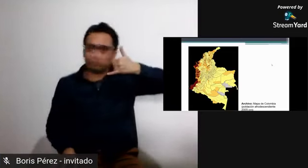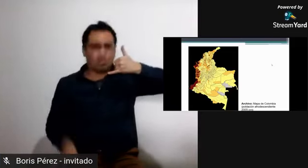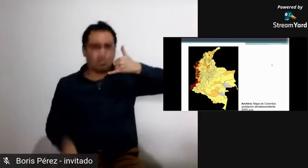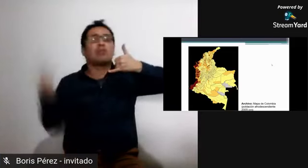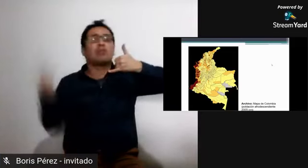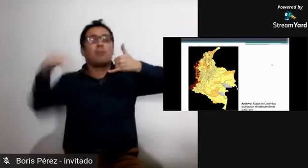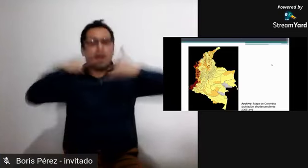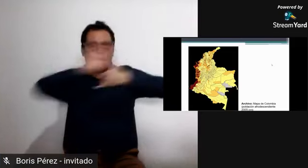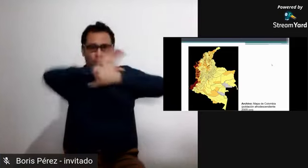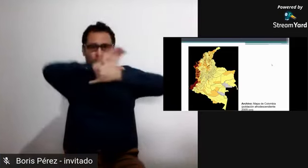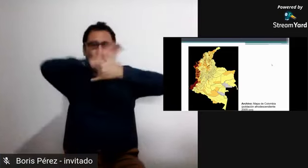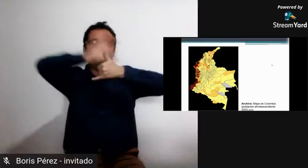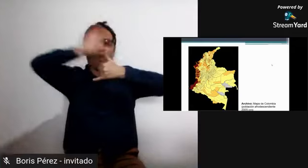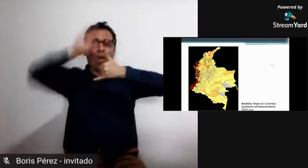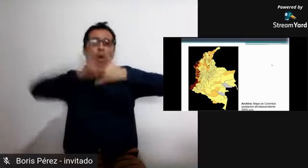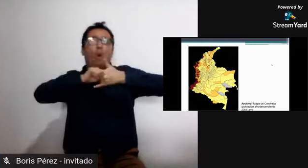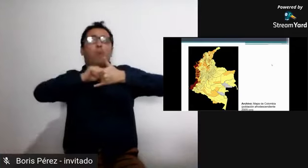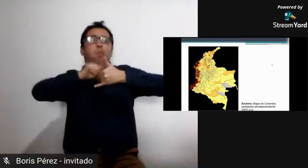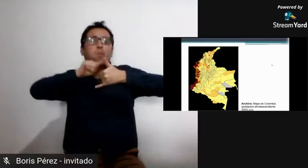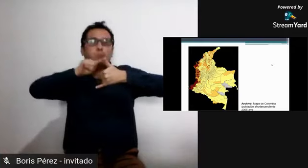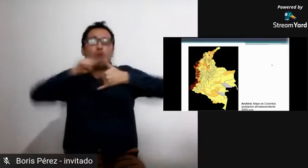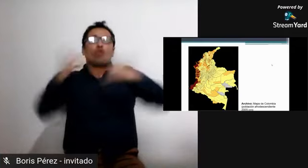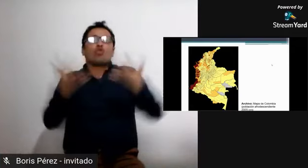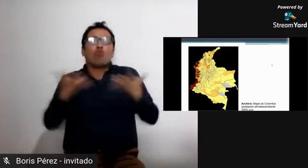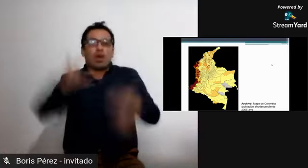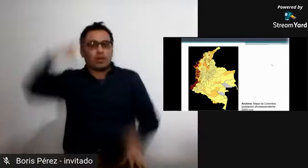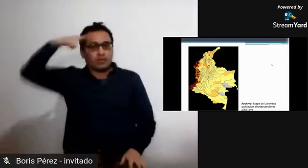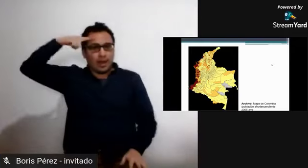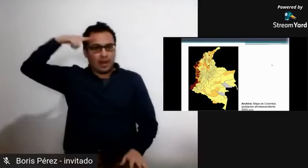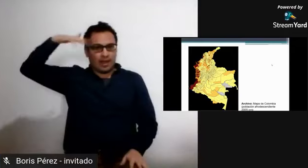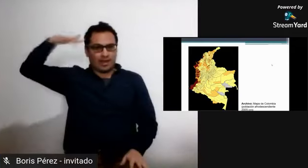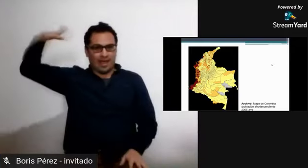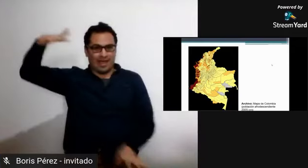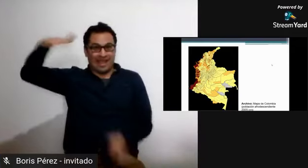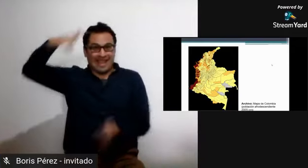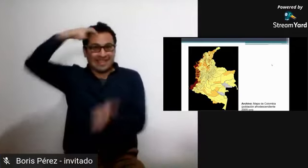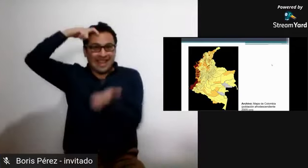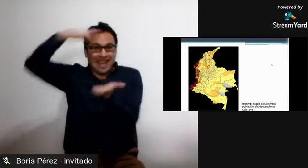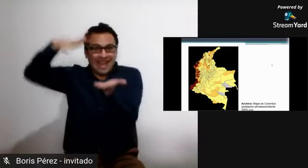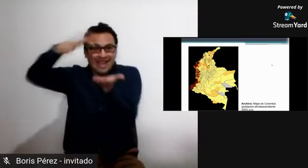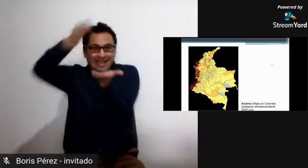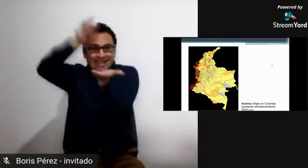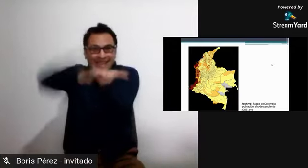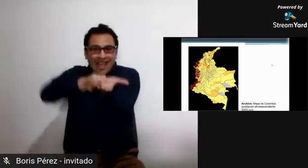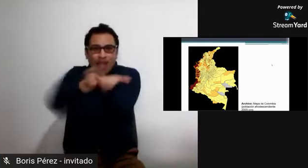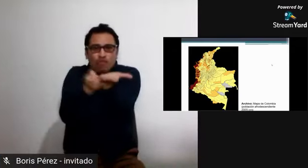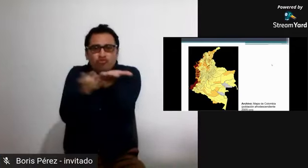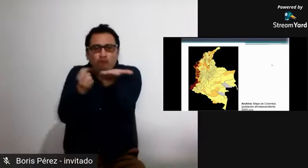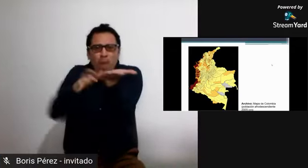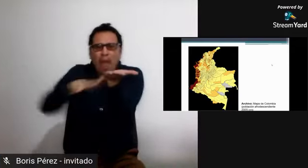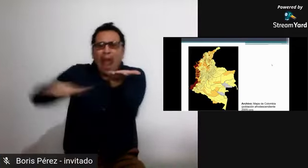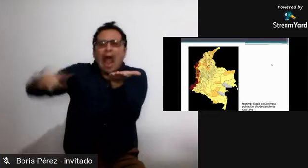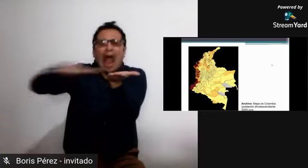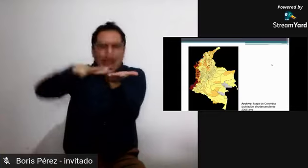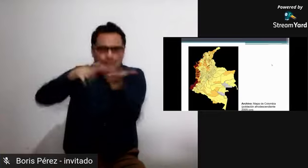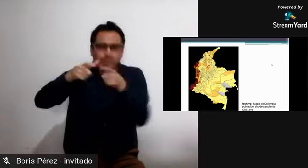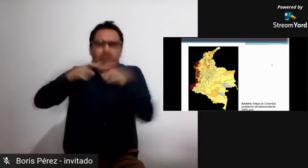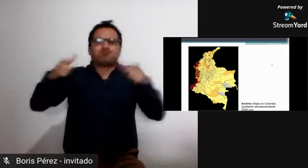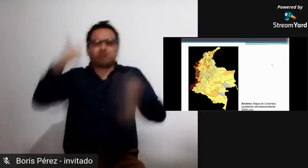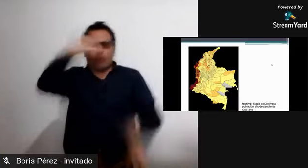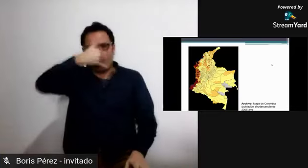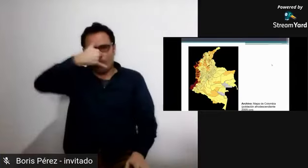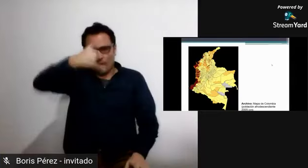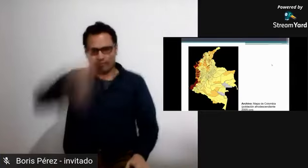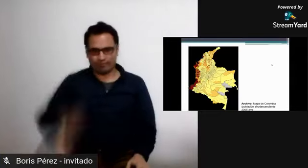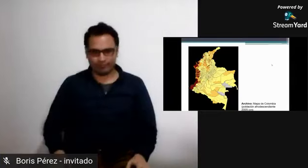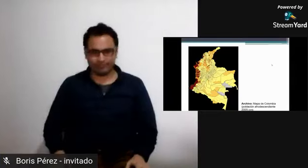ser canariño el chocó tumaco urabá toda esa zona del pacífico e incluso llegando